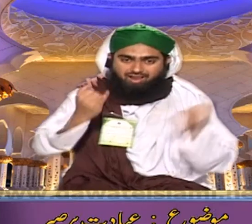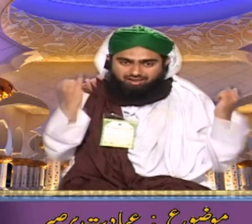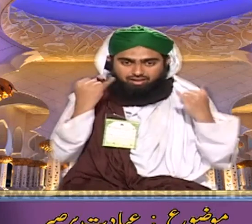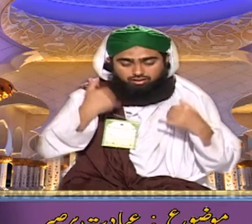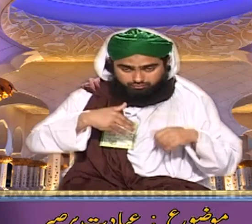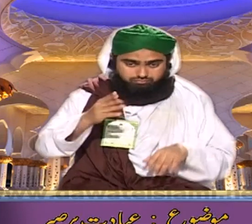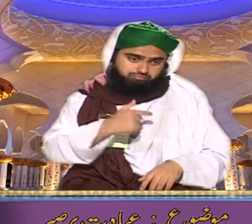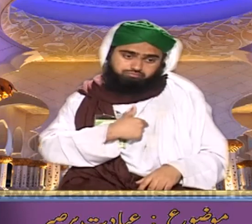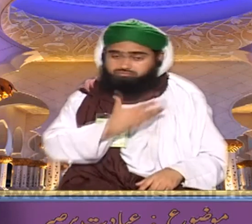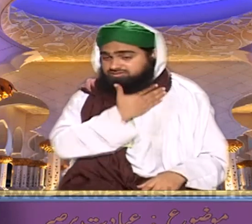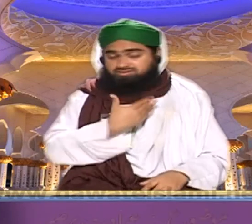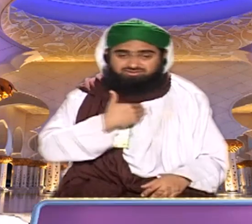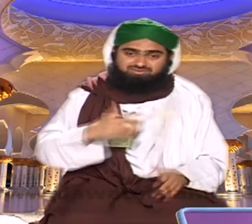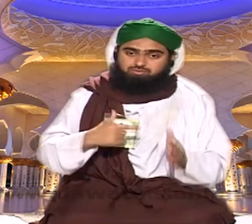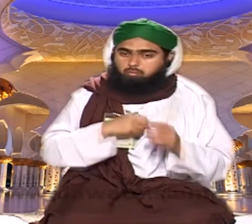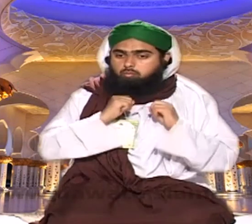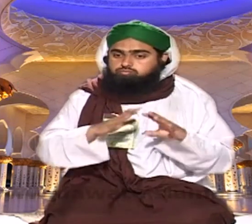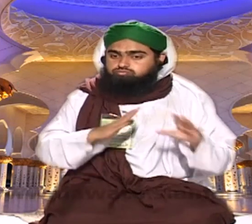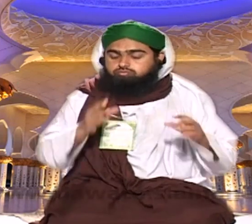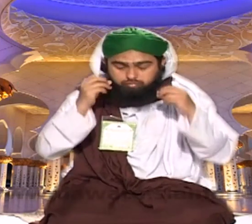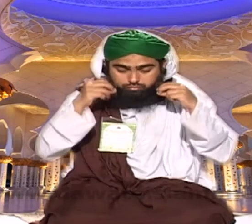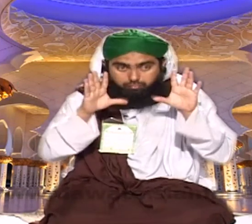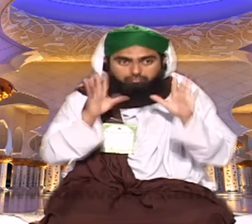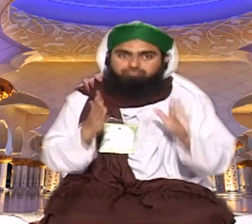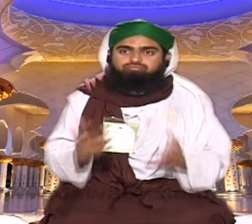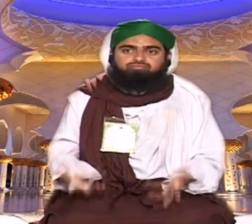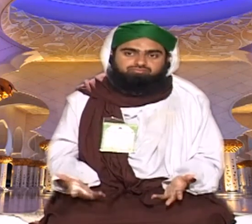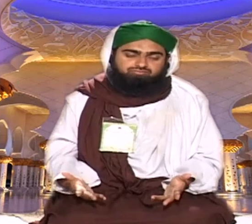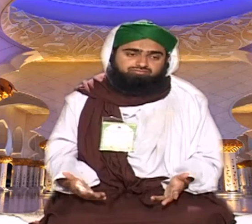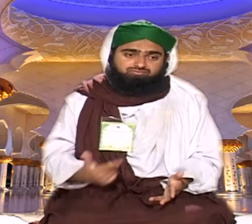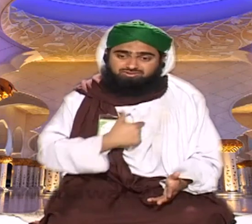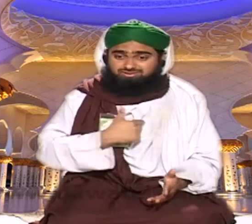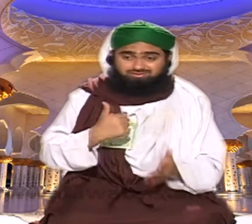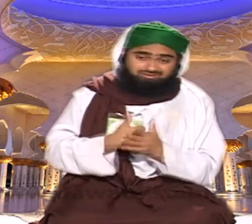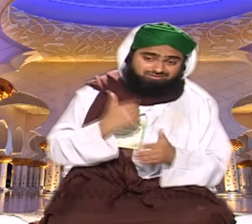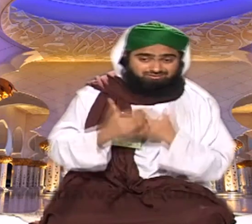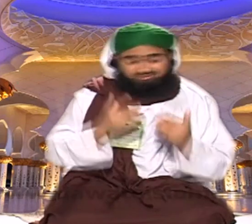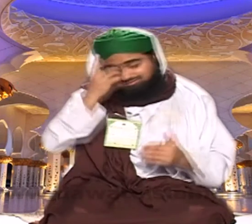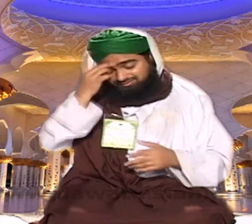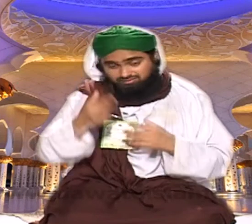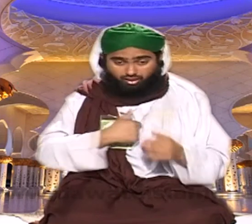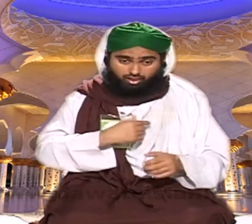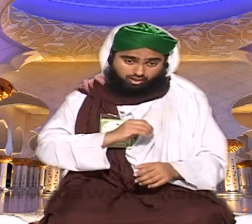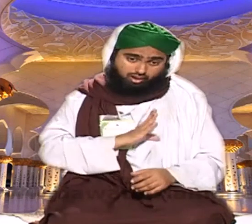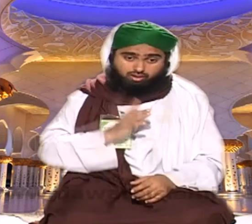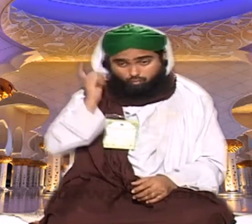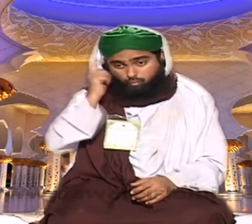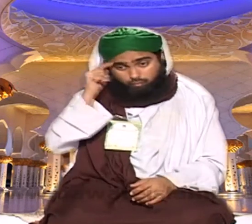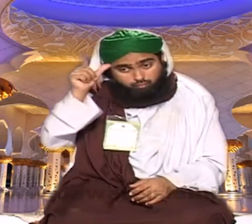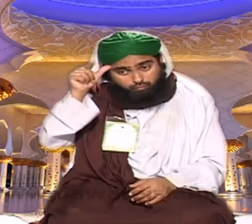تو وہ جس کو بم بھی نہیں اٹھا سکا وہ بھی اٹھنے کا اعتمام ضرور کرتا پکنیک پر جانا ہے کبھی تو جاتا